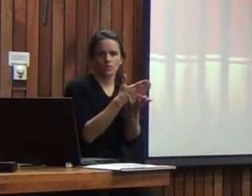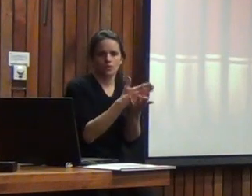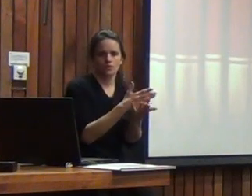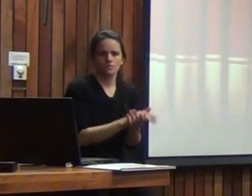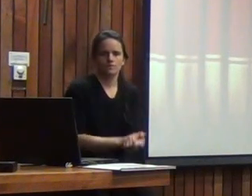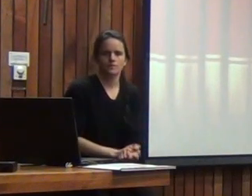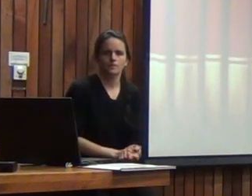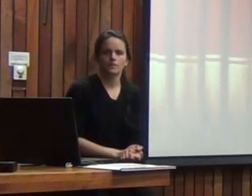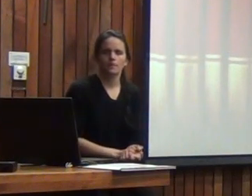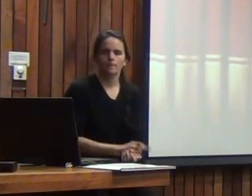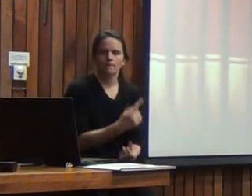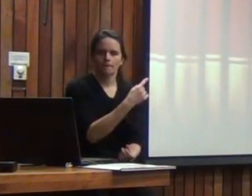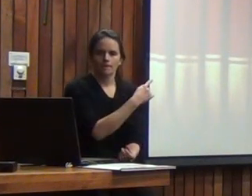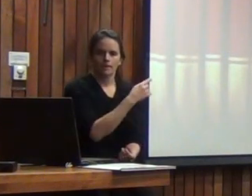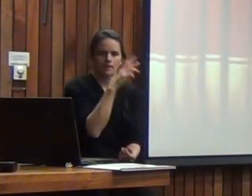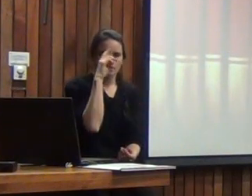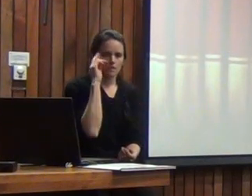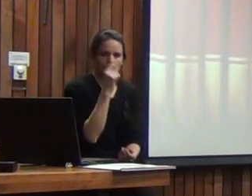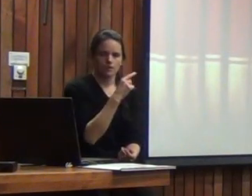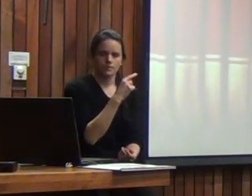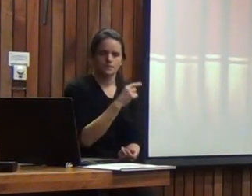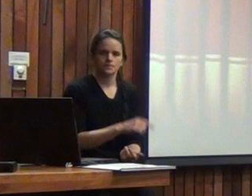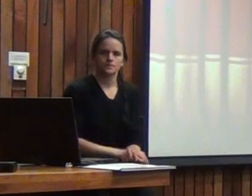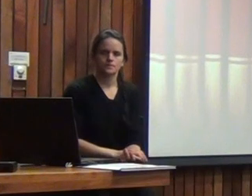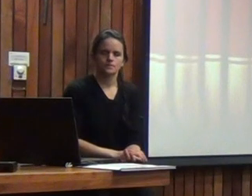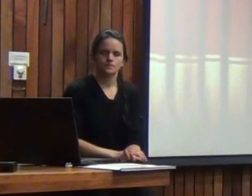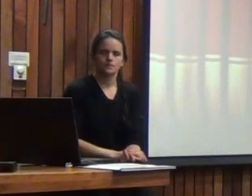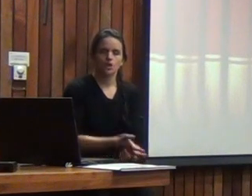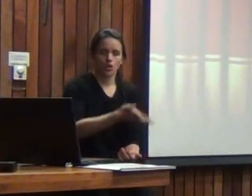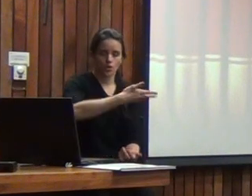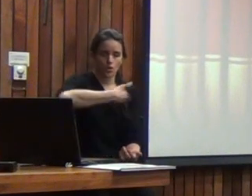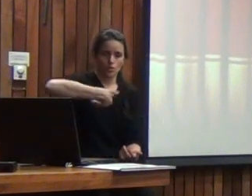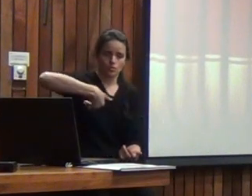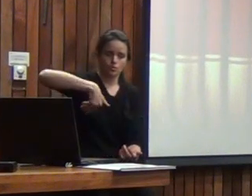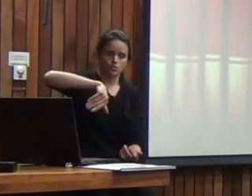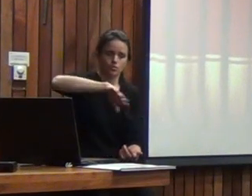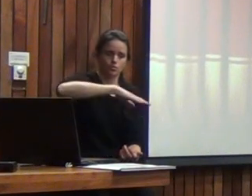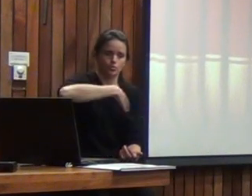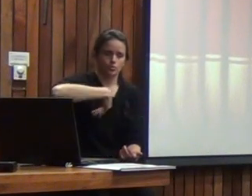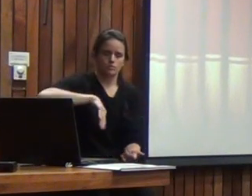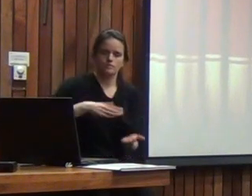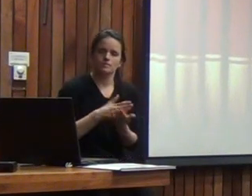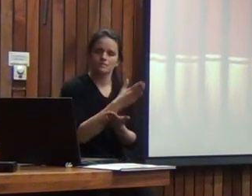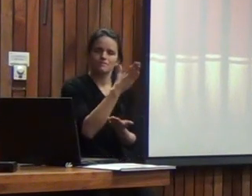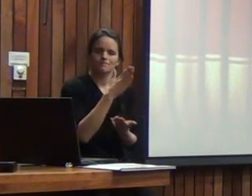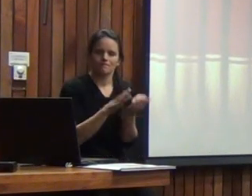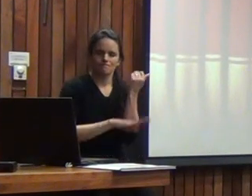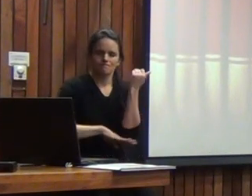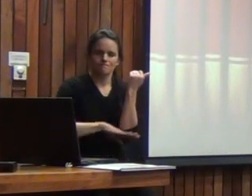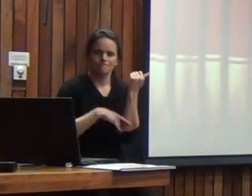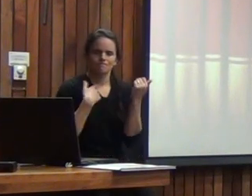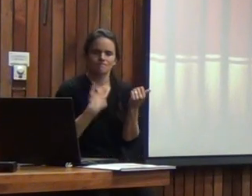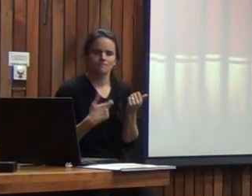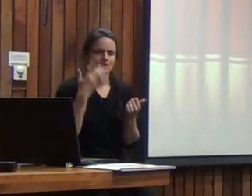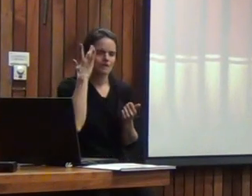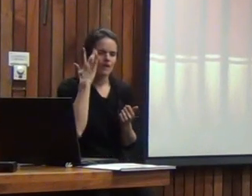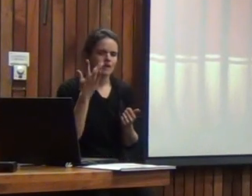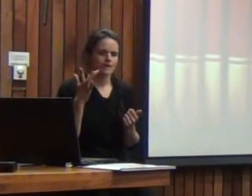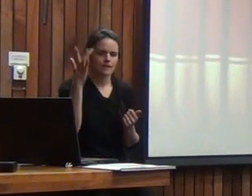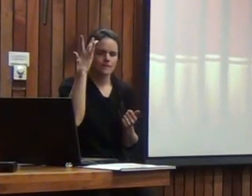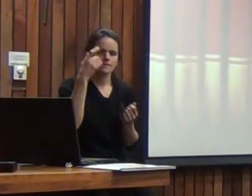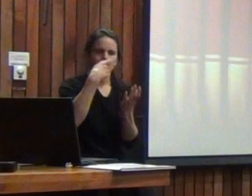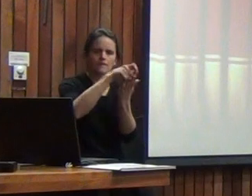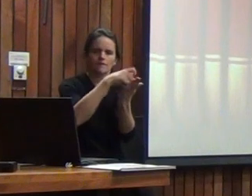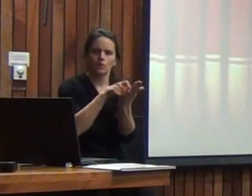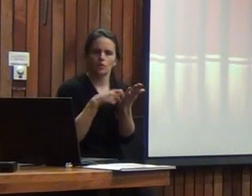Mira a ver nosotros nosotros partimos de supuesto que la inteligencia medida por este